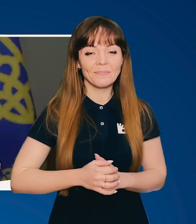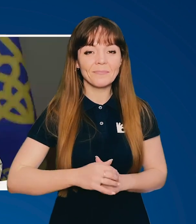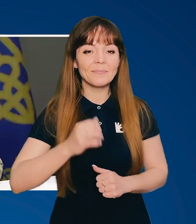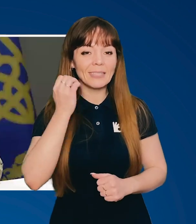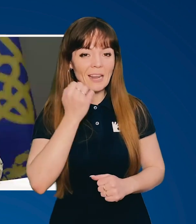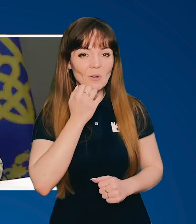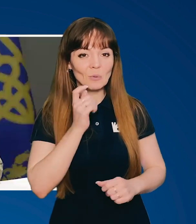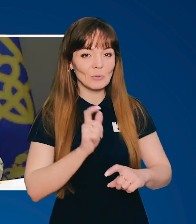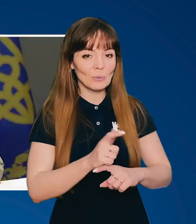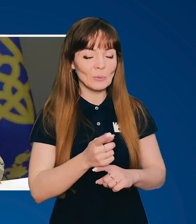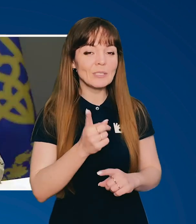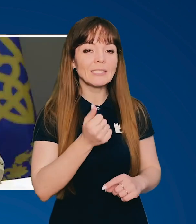Дуже дякую за запитання.